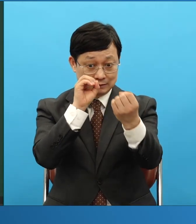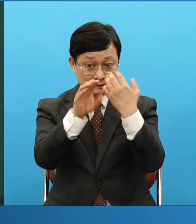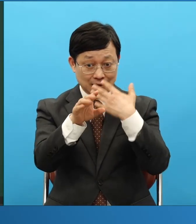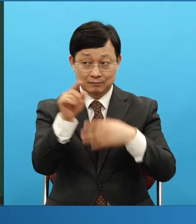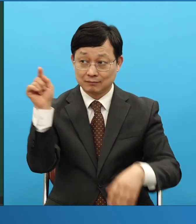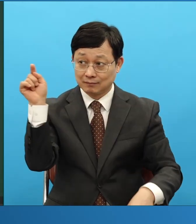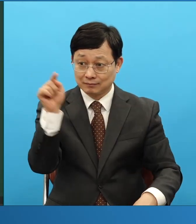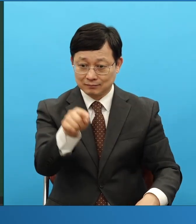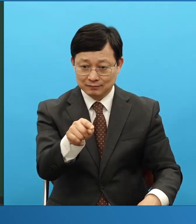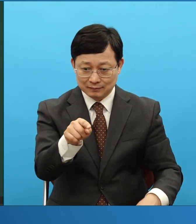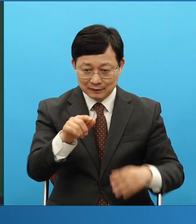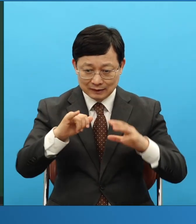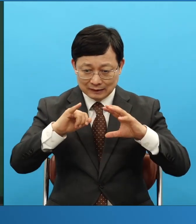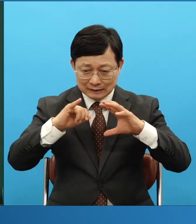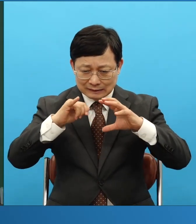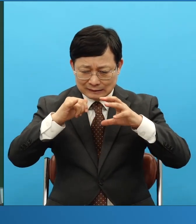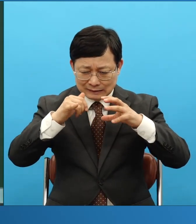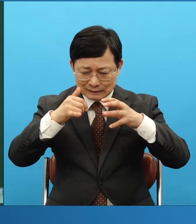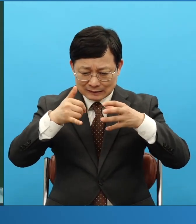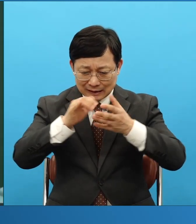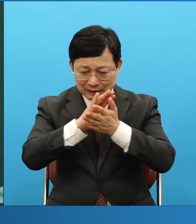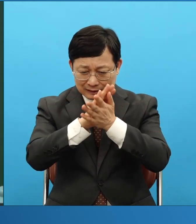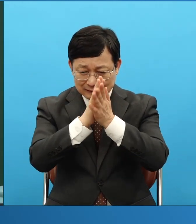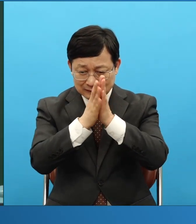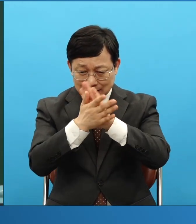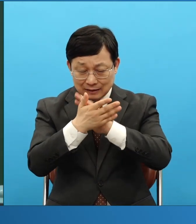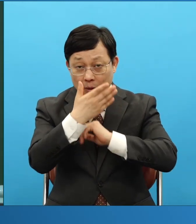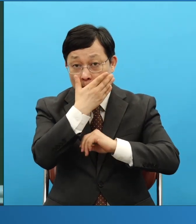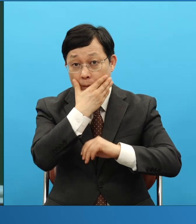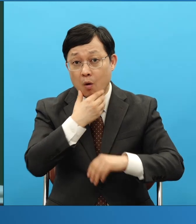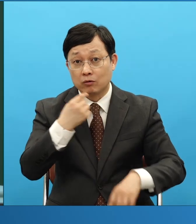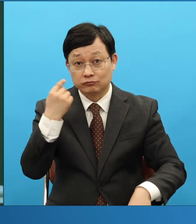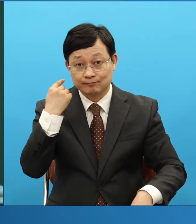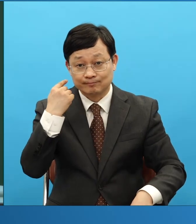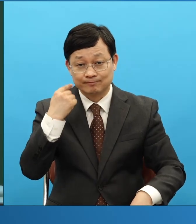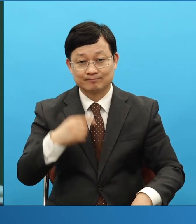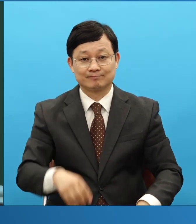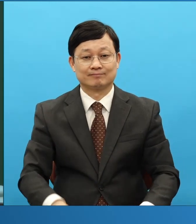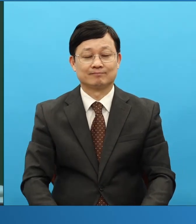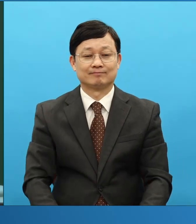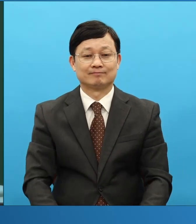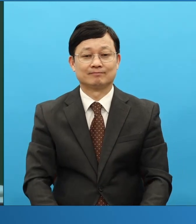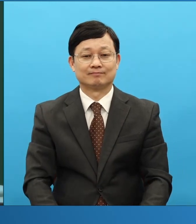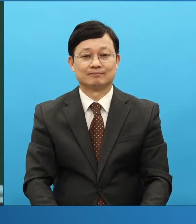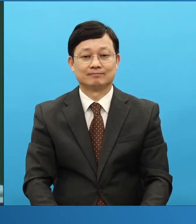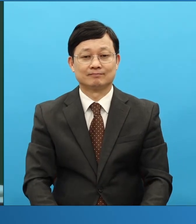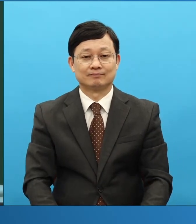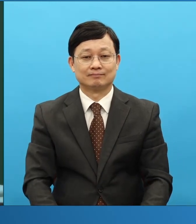세계화 되는 복음으로 이렇게 램닛은 옵니다